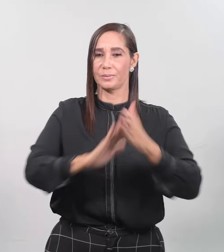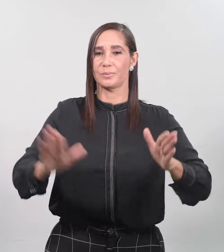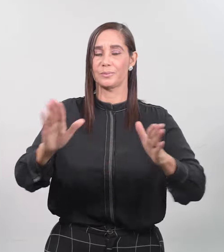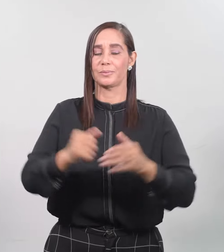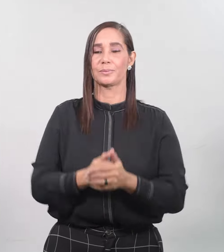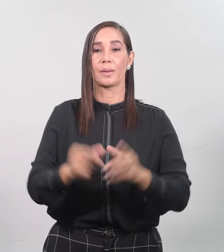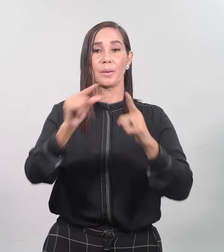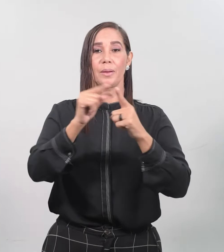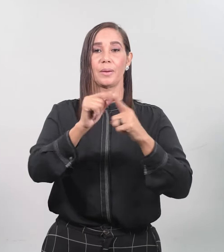Palabra del Señor